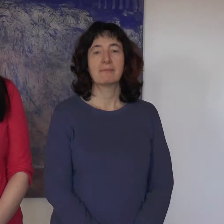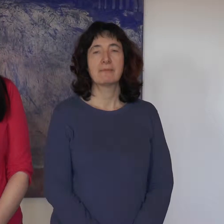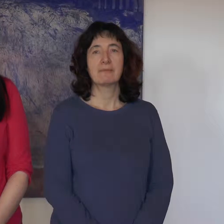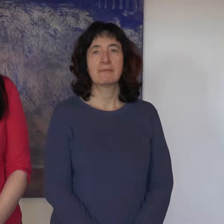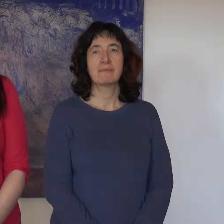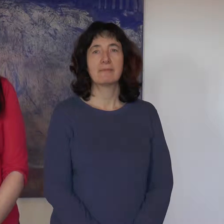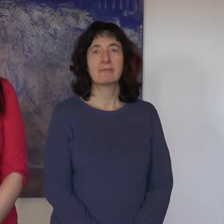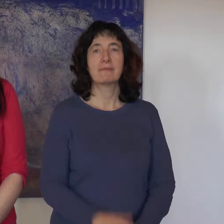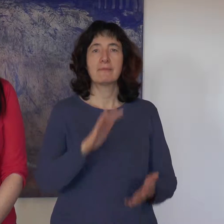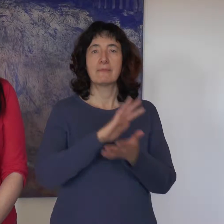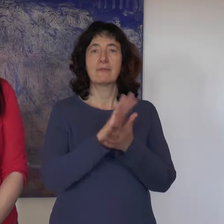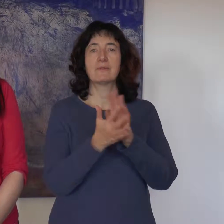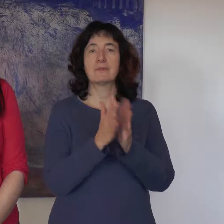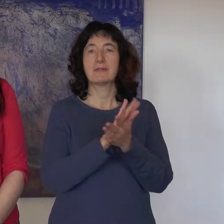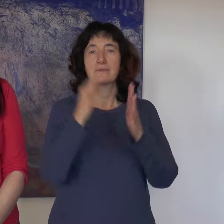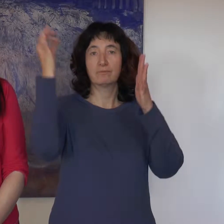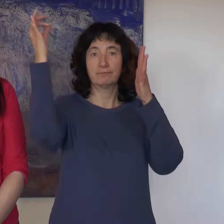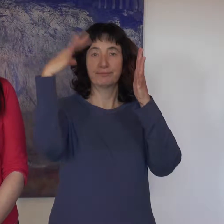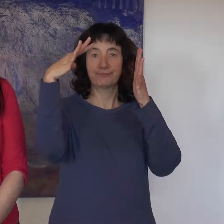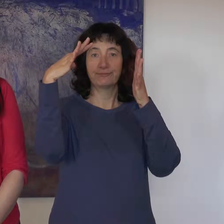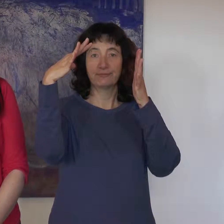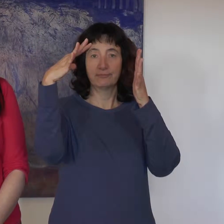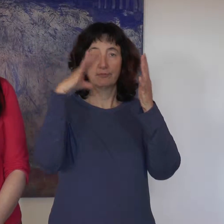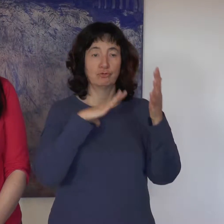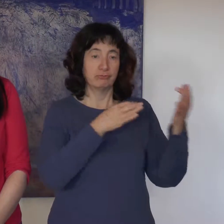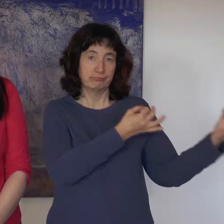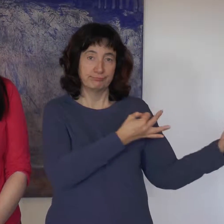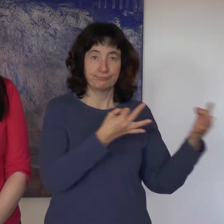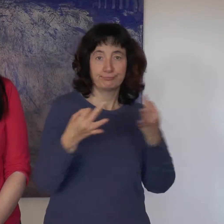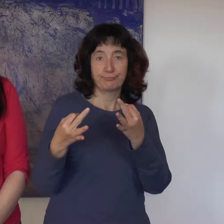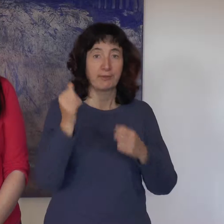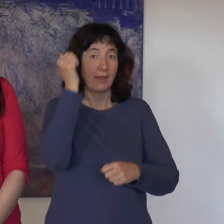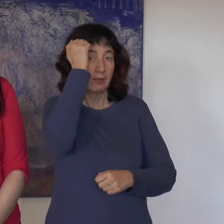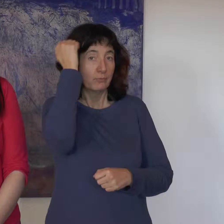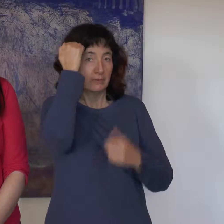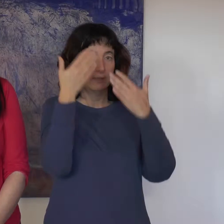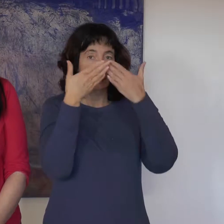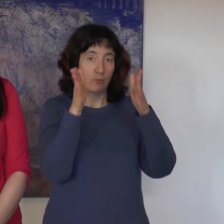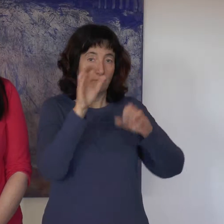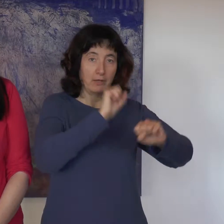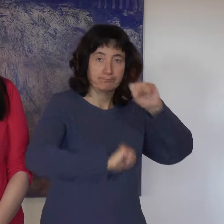L'association C'est un Signe organise régulièrement des ateliers découvertes.